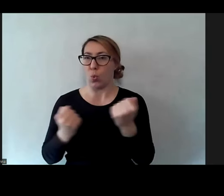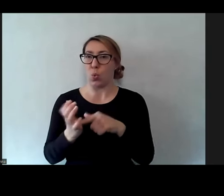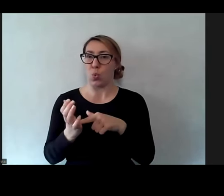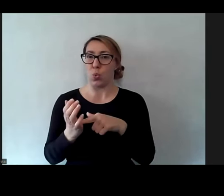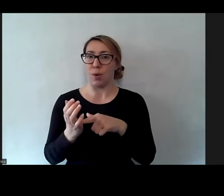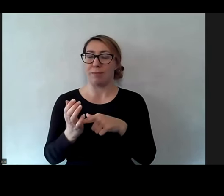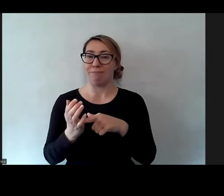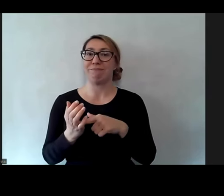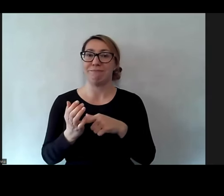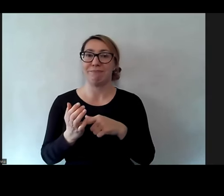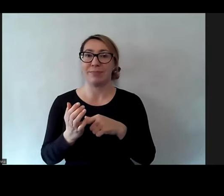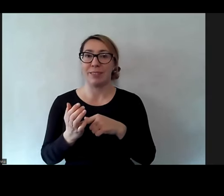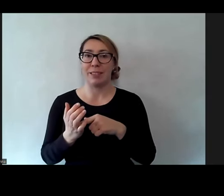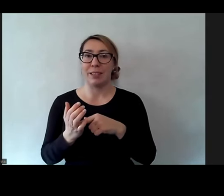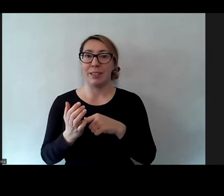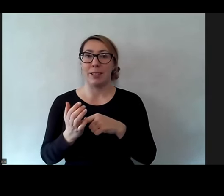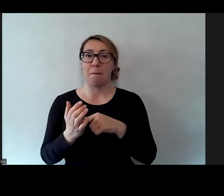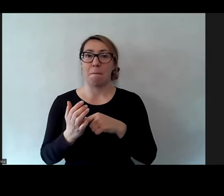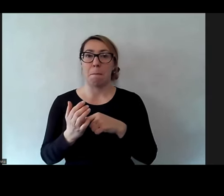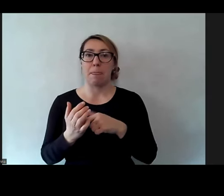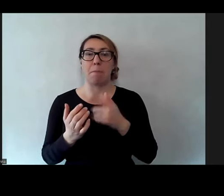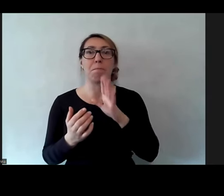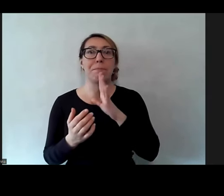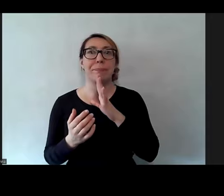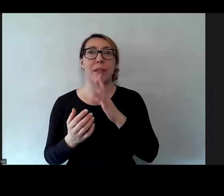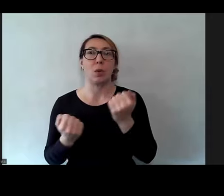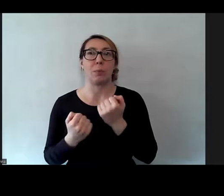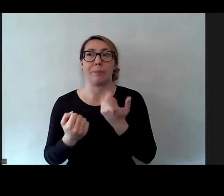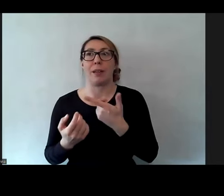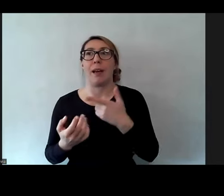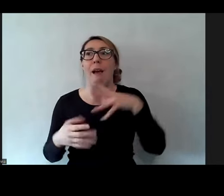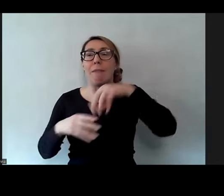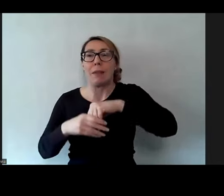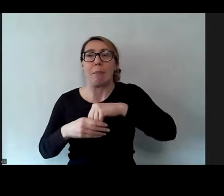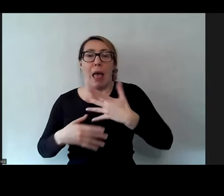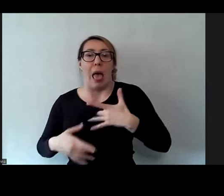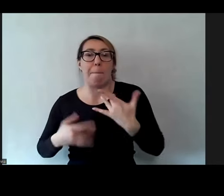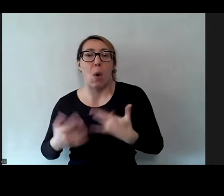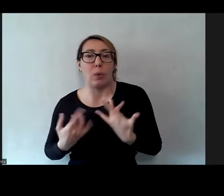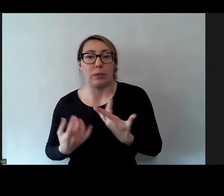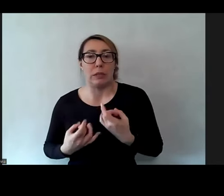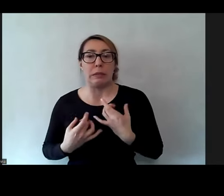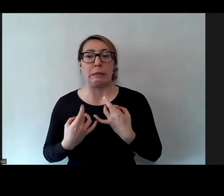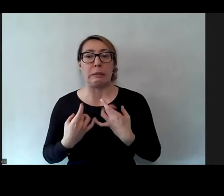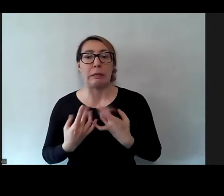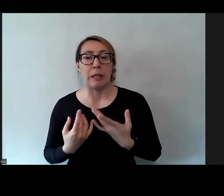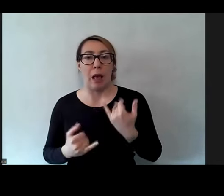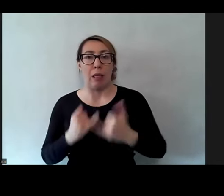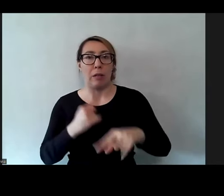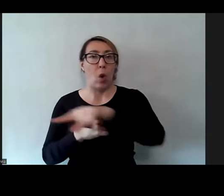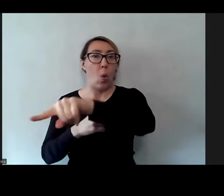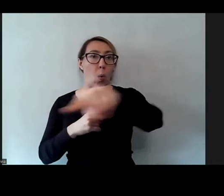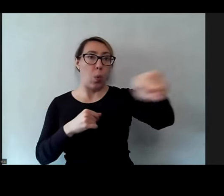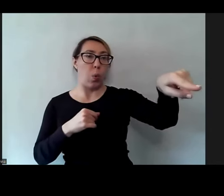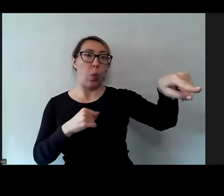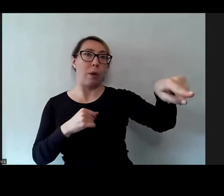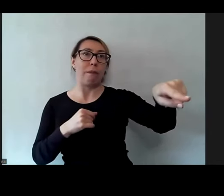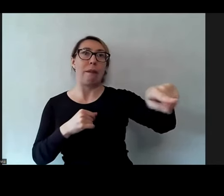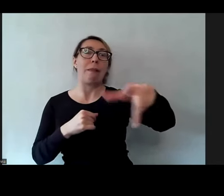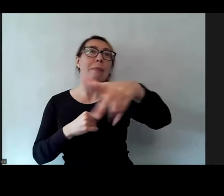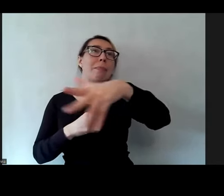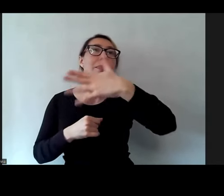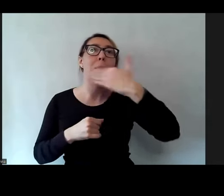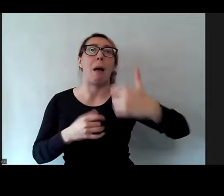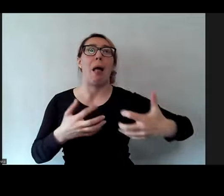że o to, jakby, jakie to musi budzić emocje, jaką frustrację, kiedy otoczenie nie chce włożyć żadnego